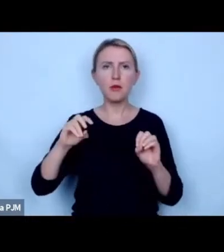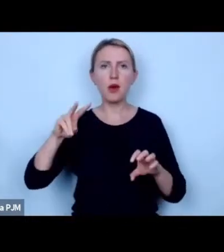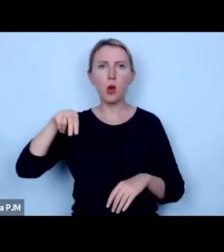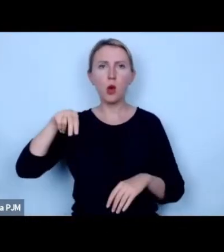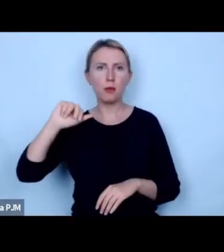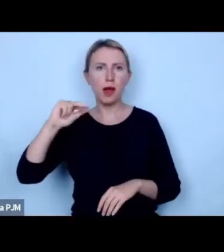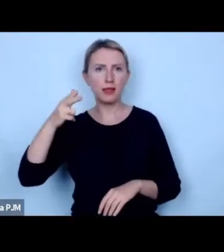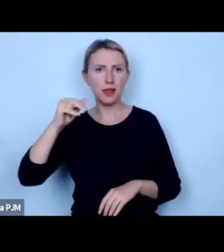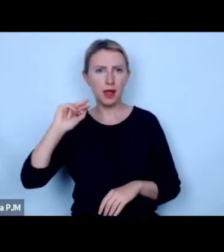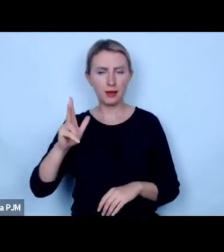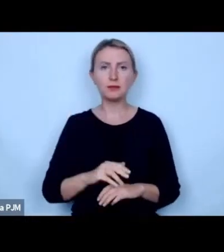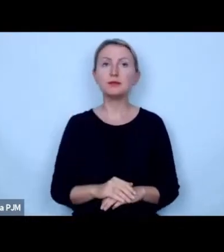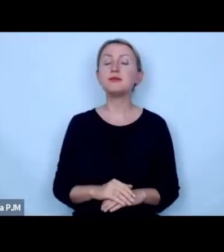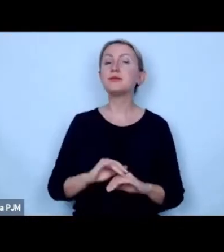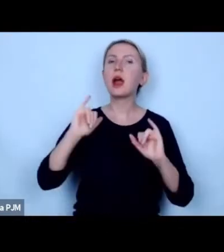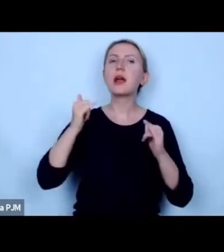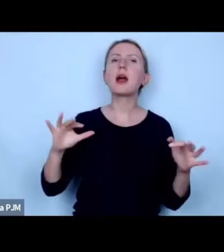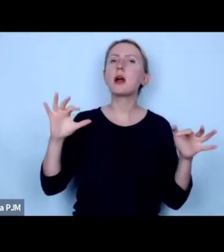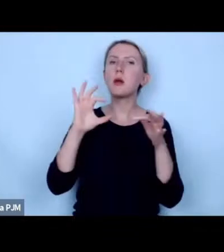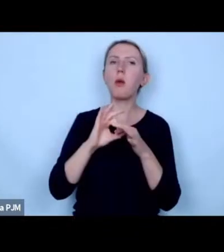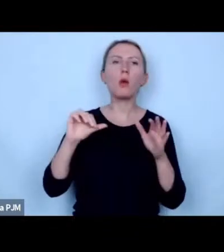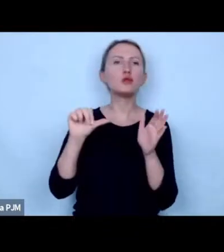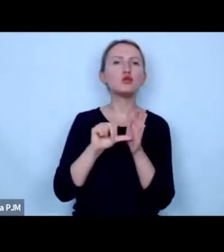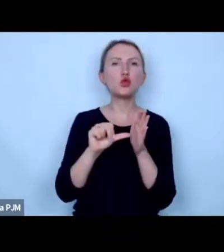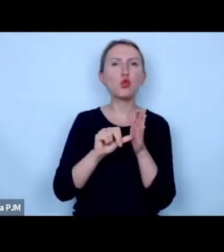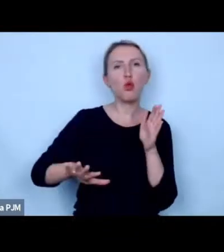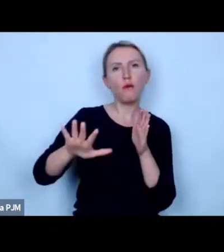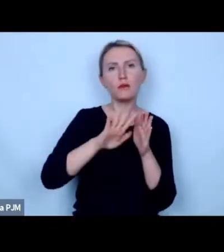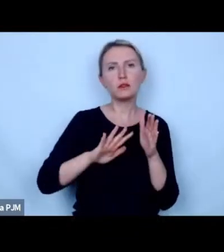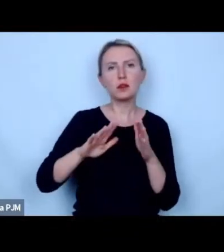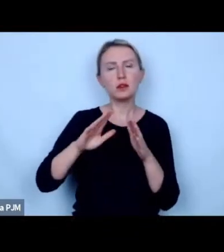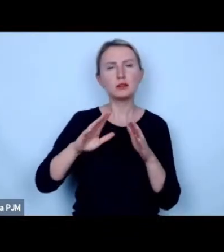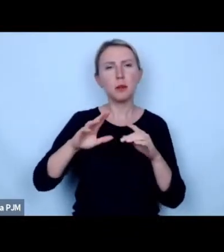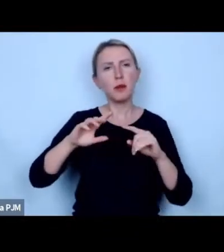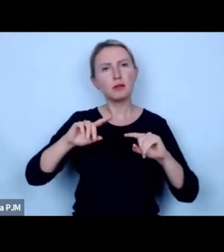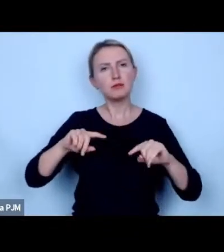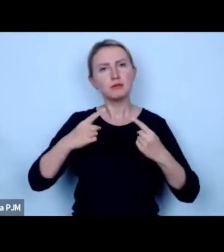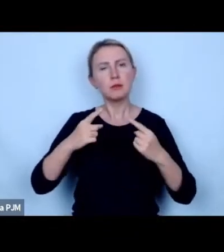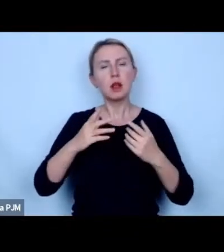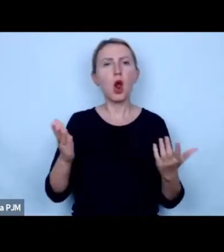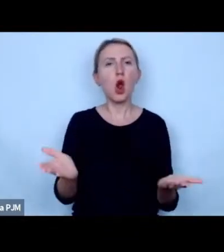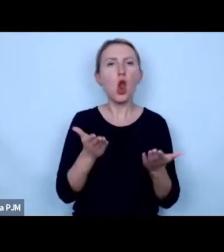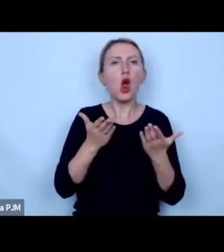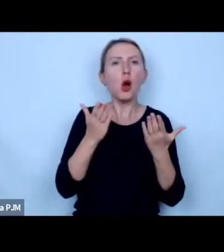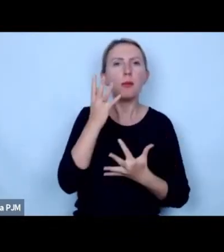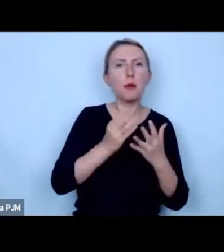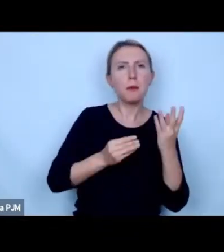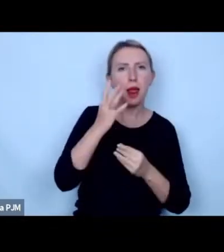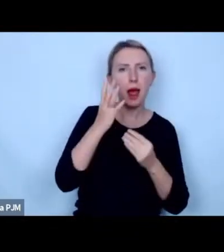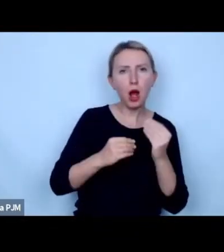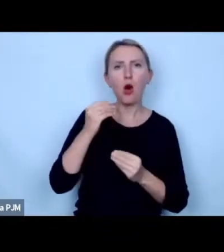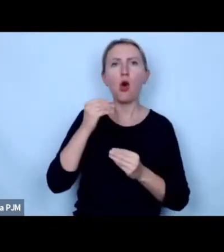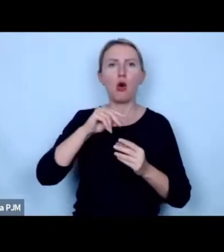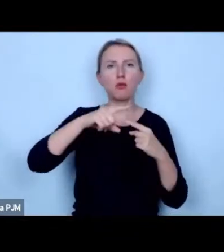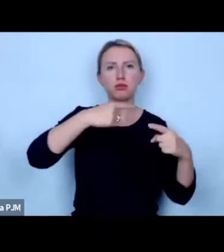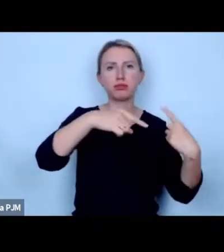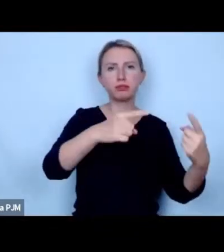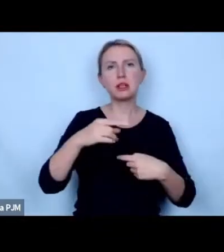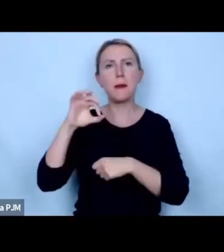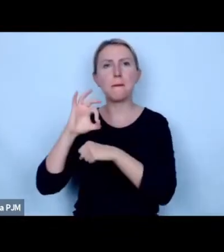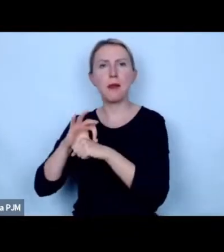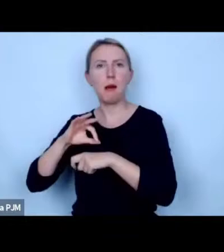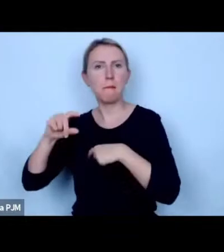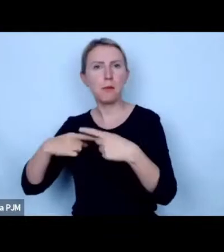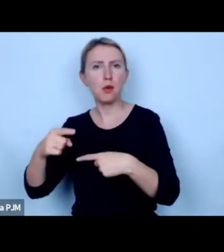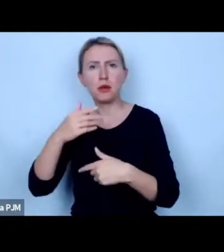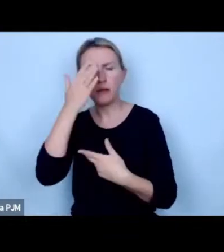jak połączyć środowiska żeby przełamać lobby przemysłu mleczarskiego i mięsnego nie wiem